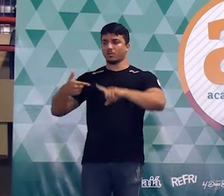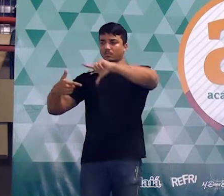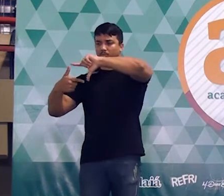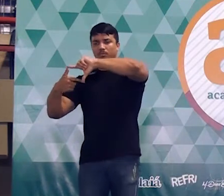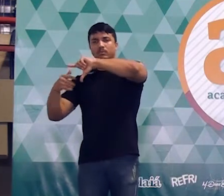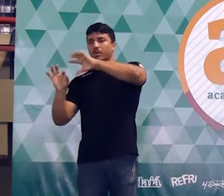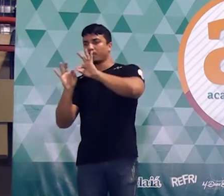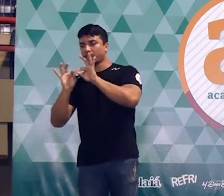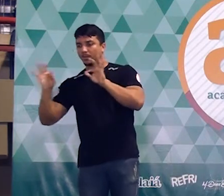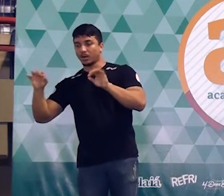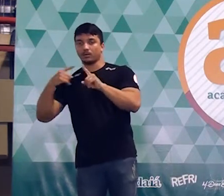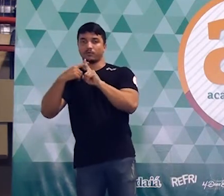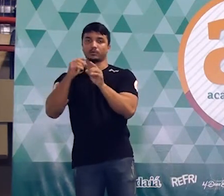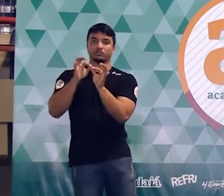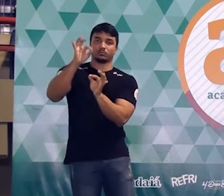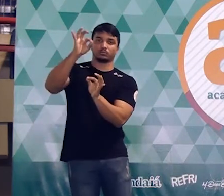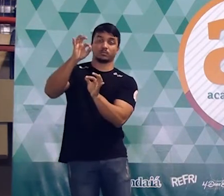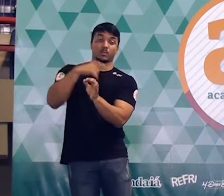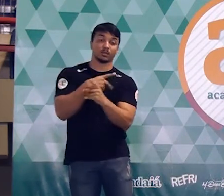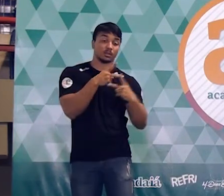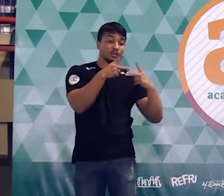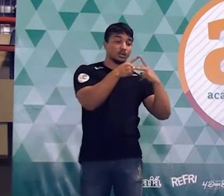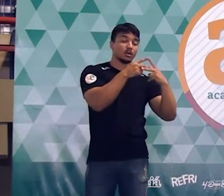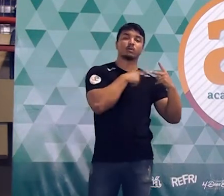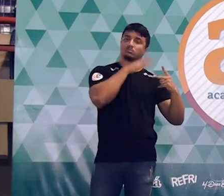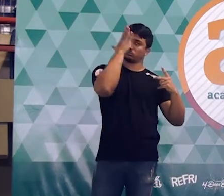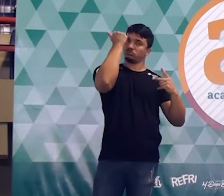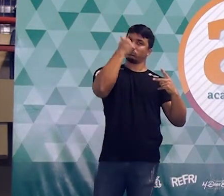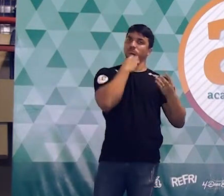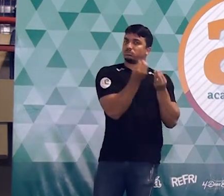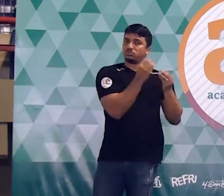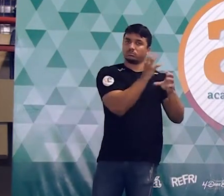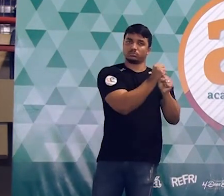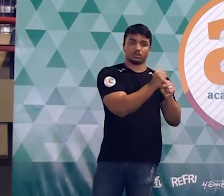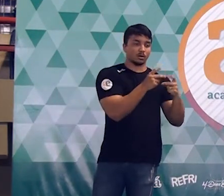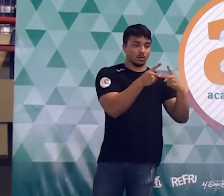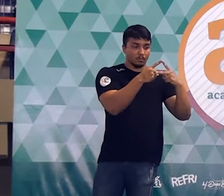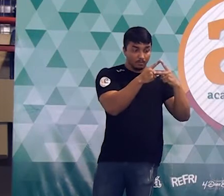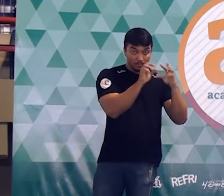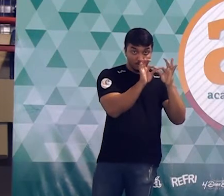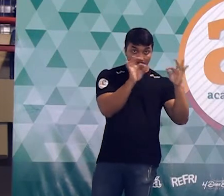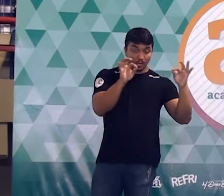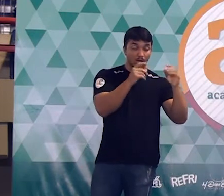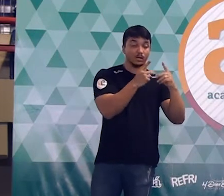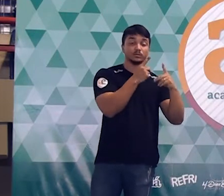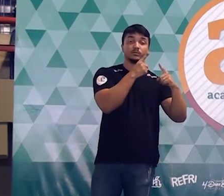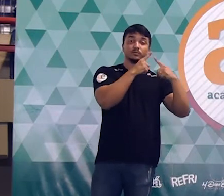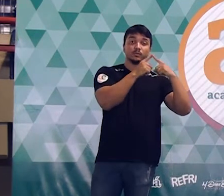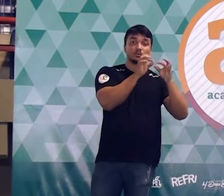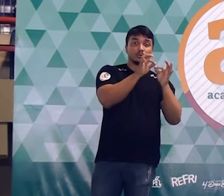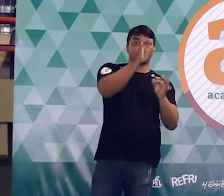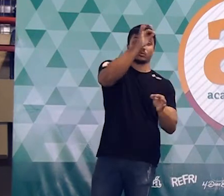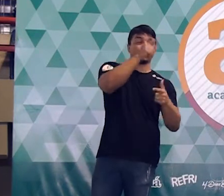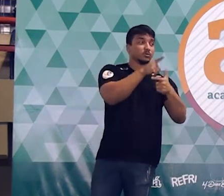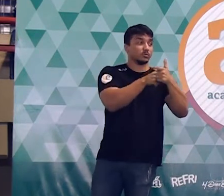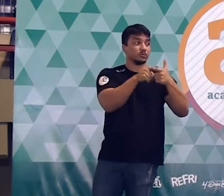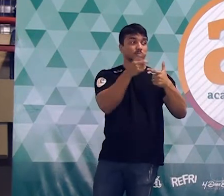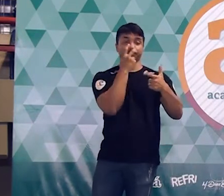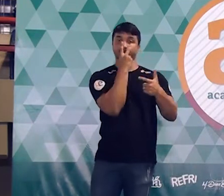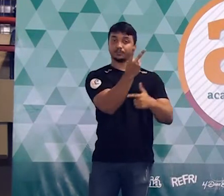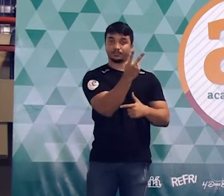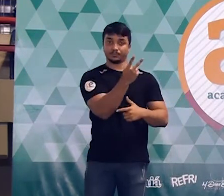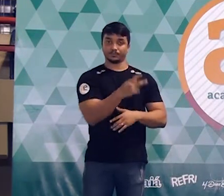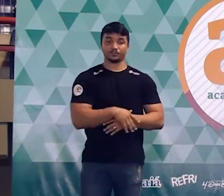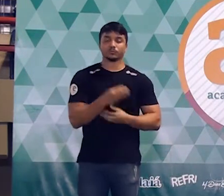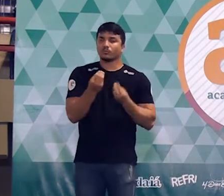é base vezes altura. E a área do triângulo eu também sei calcular, é base vezes altura dividido por dois. Então vamos fazer esse